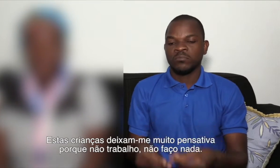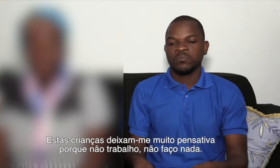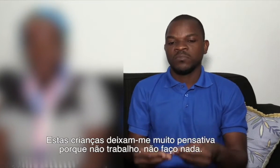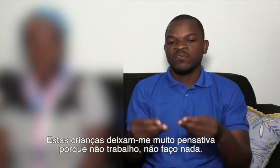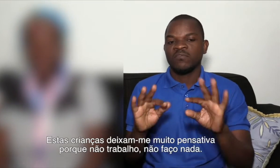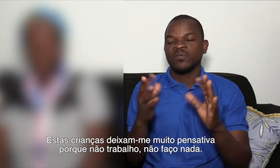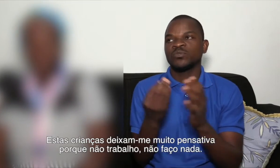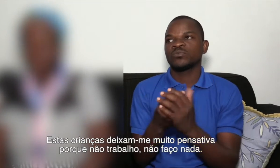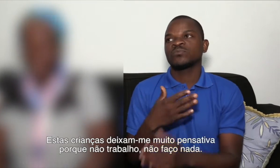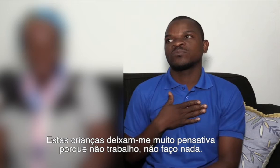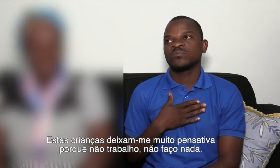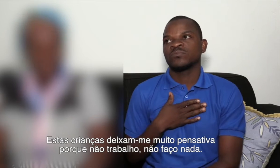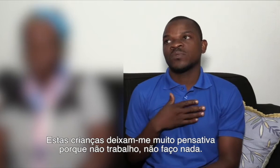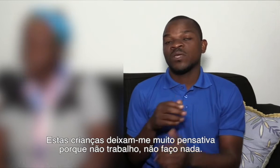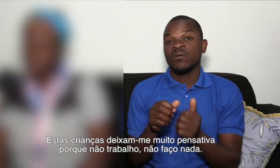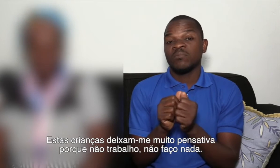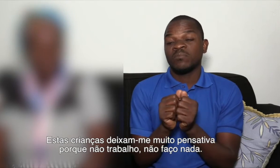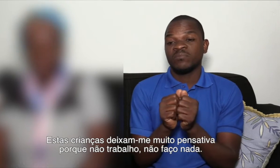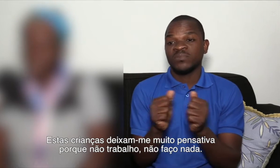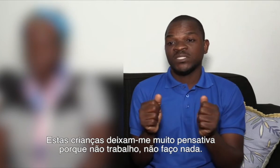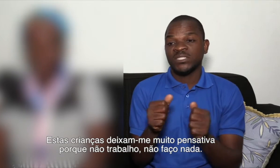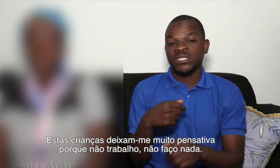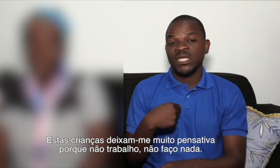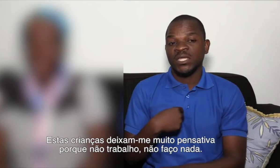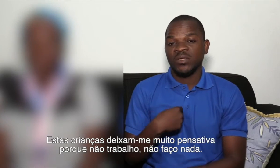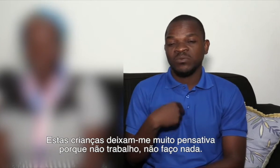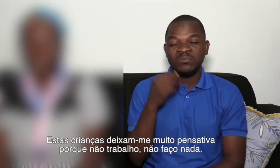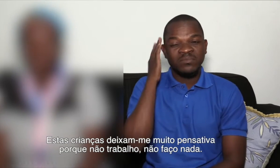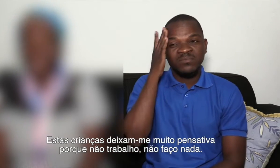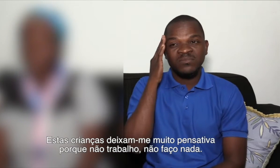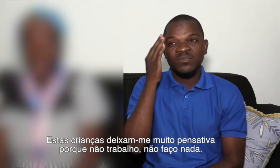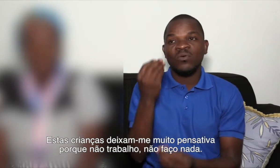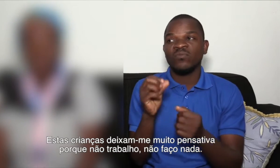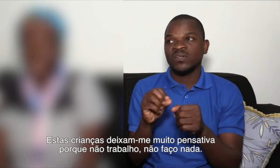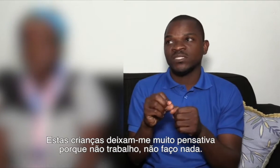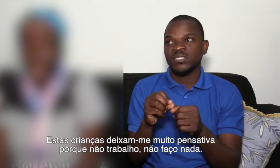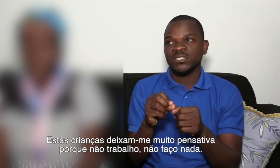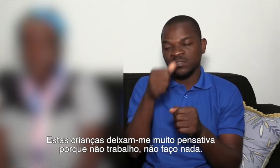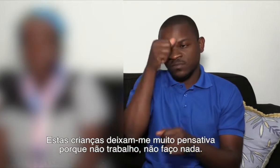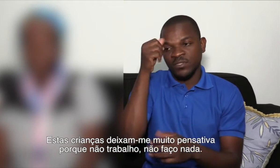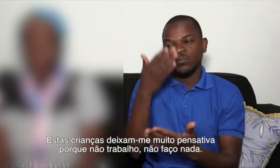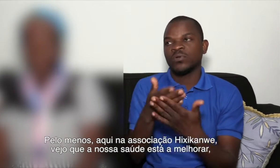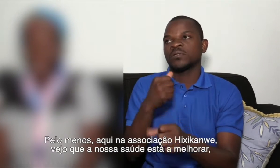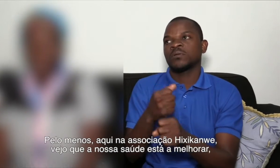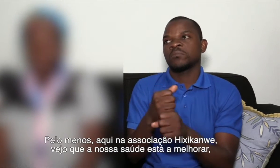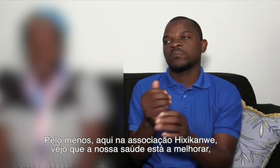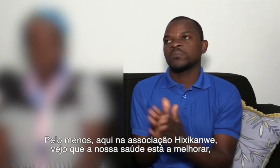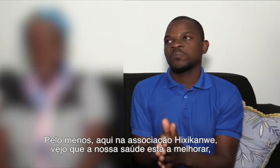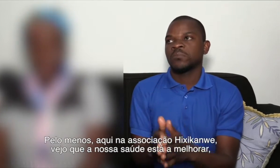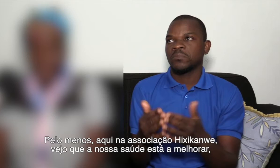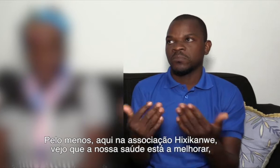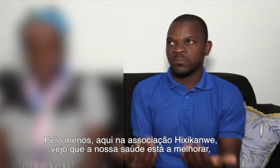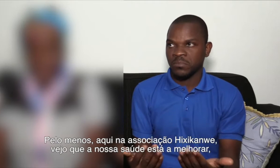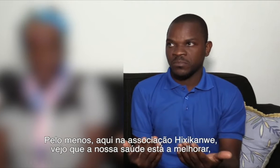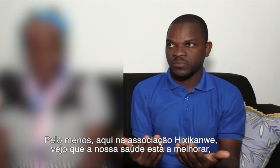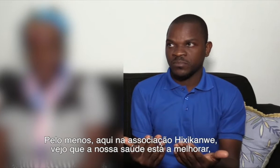criança também, me faz que eu não consiga pensar, porque no trabalho não tenho nada. Mesmo